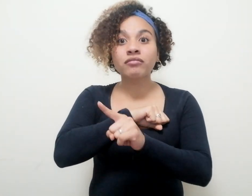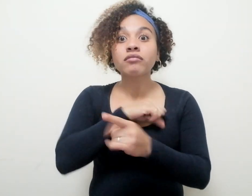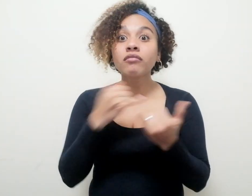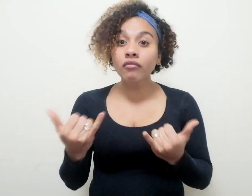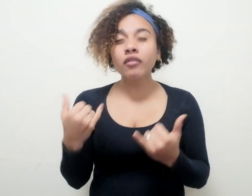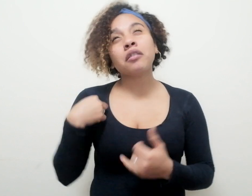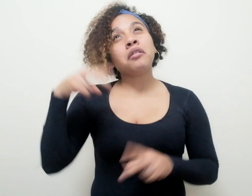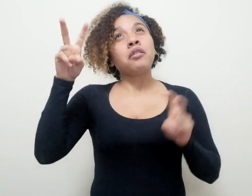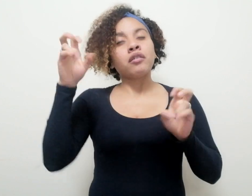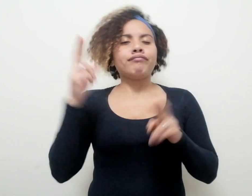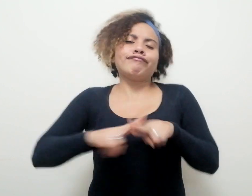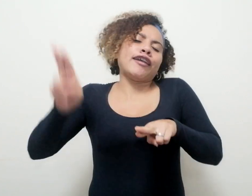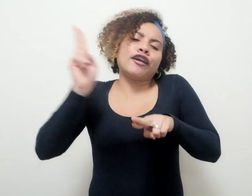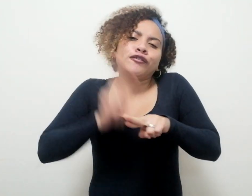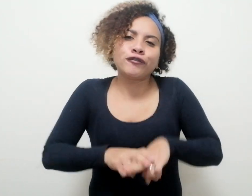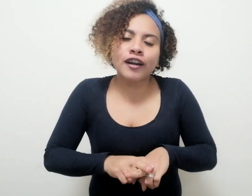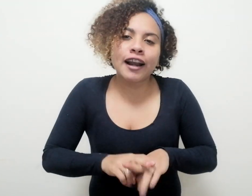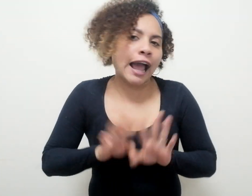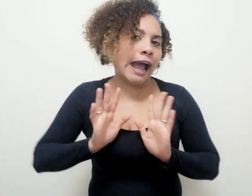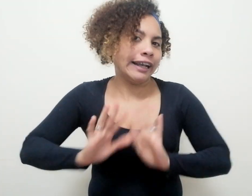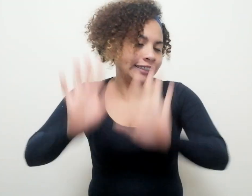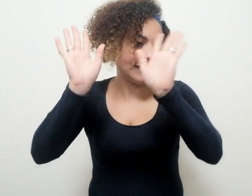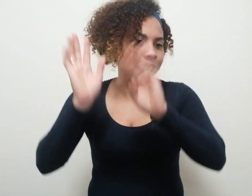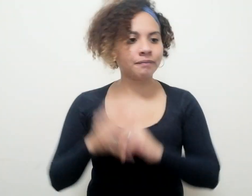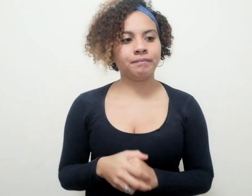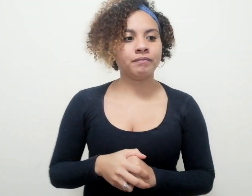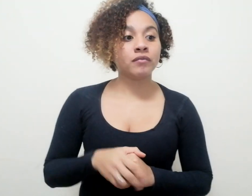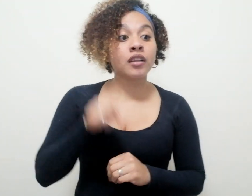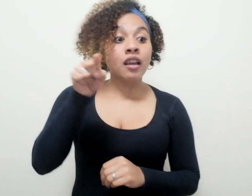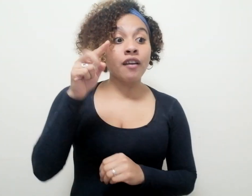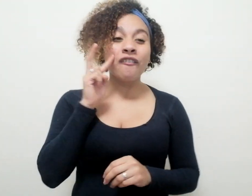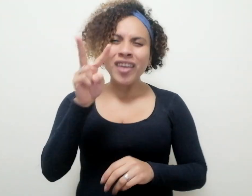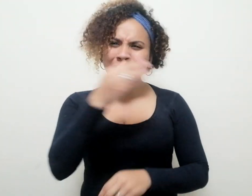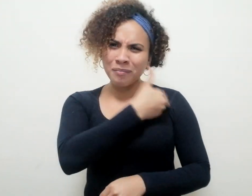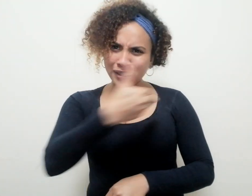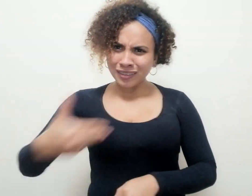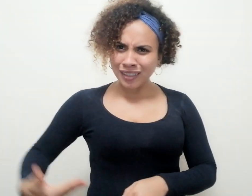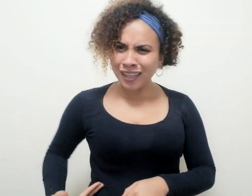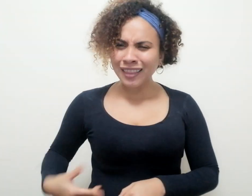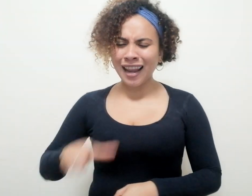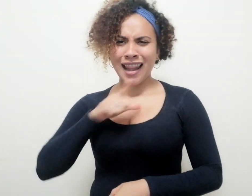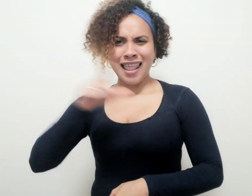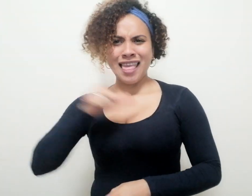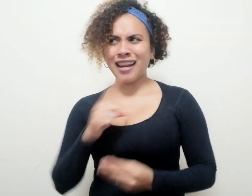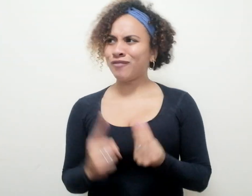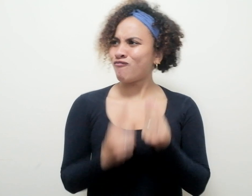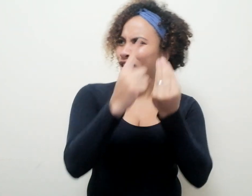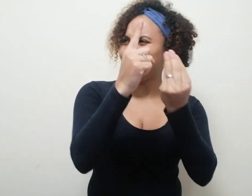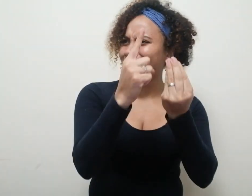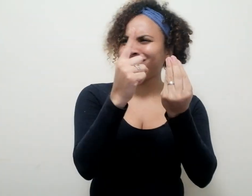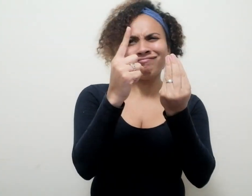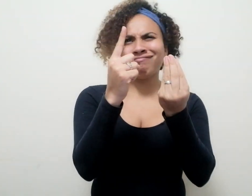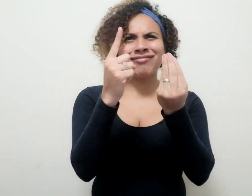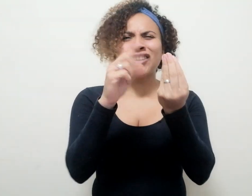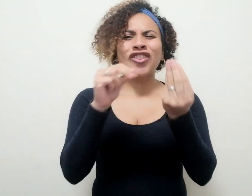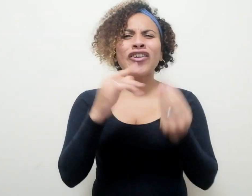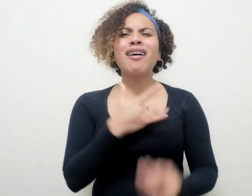supongo que es natural que así sea. Dado que ver presidentes y líderes políticos, no conmueve tanto la